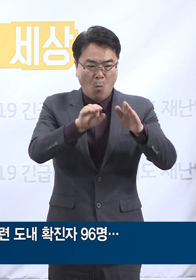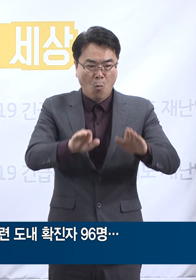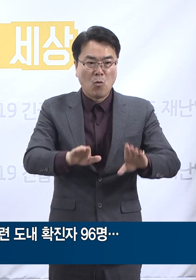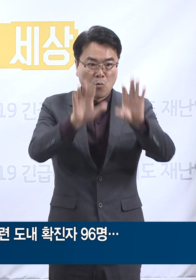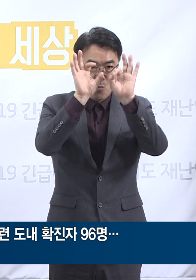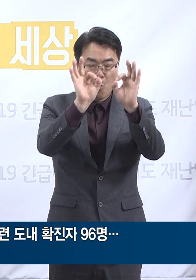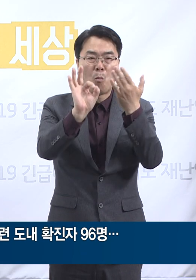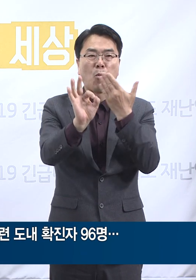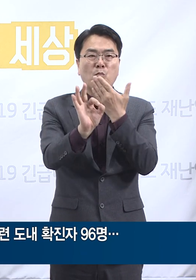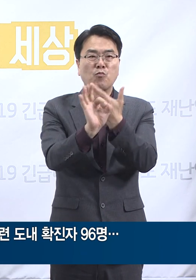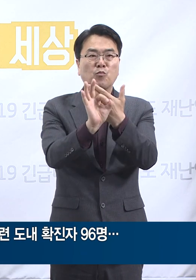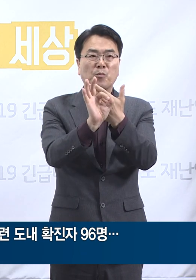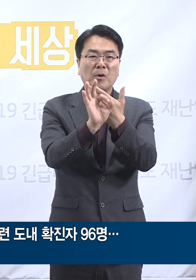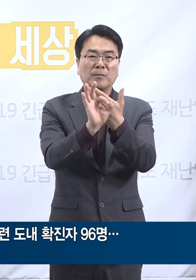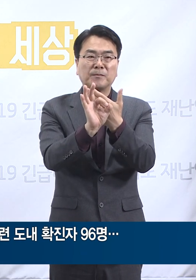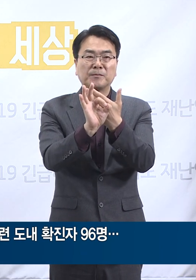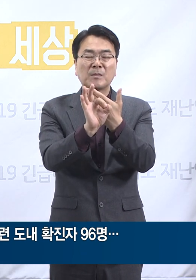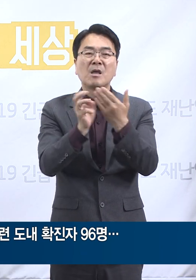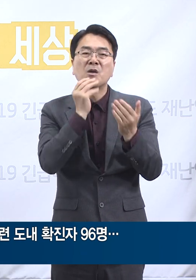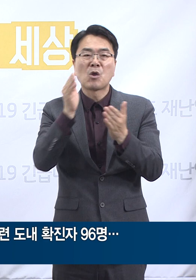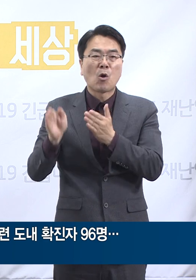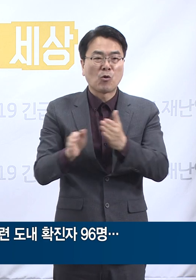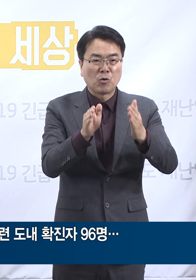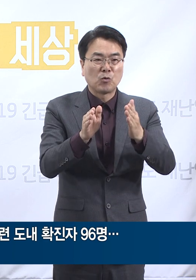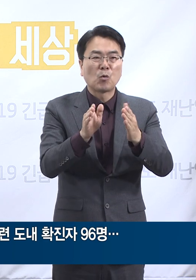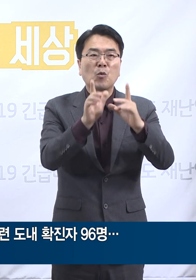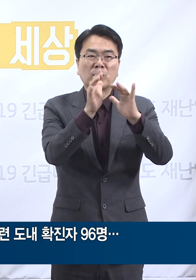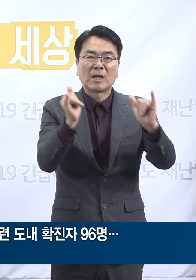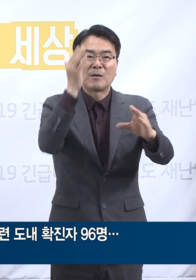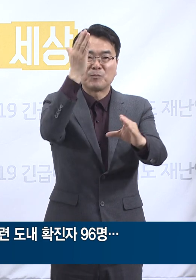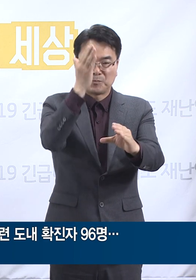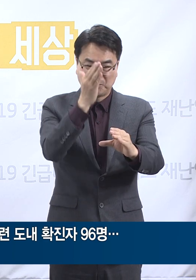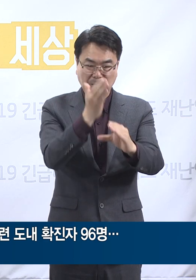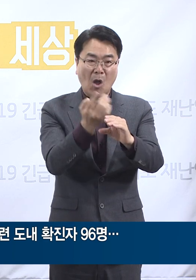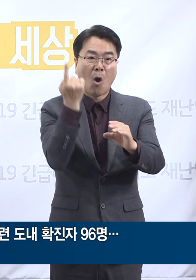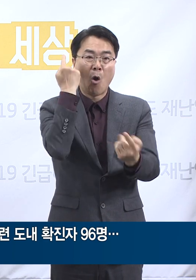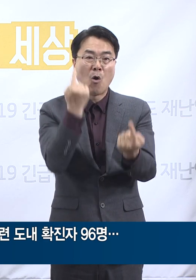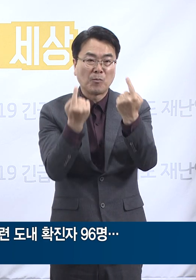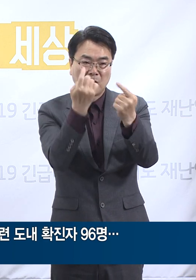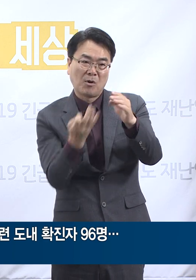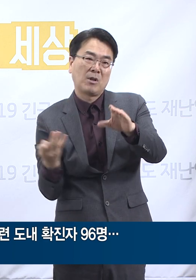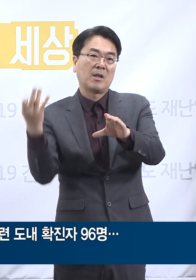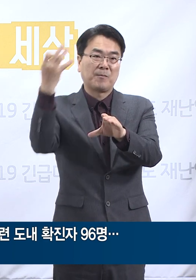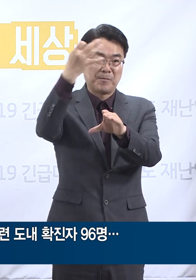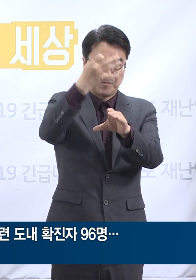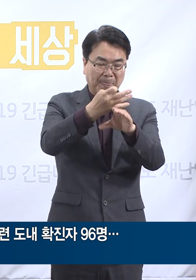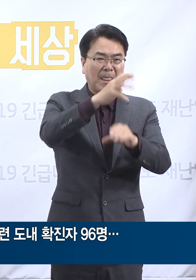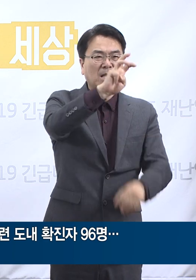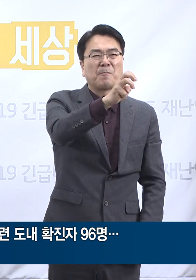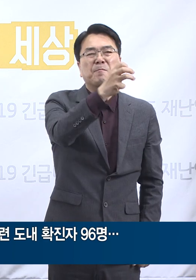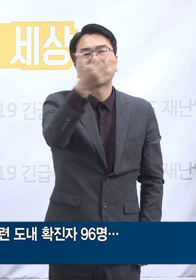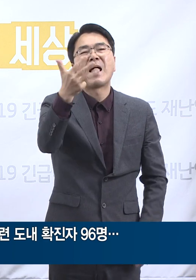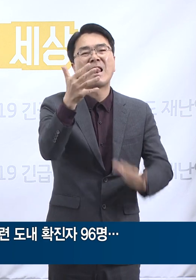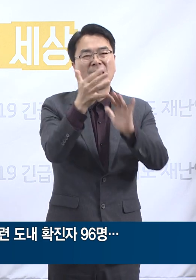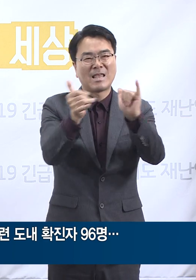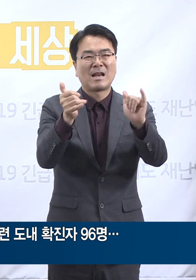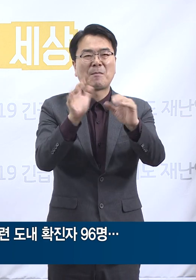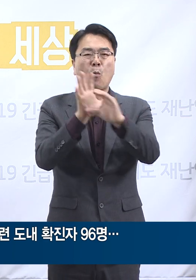96명이며 이 중 도내 확진자는 전일 0시 대비 14명이 증가한 총 38명입니다.